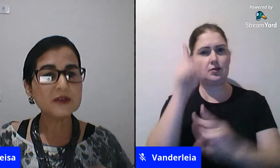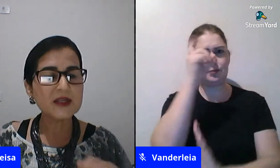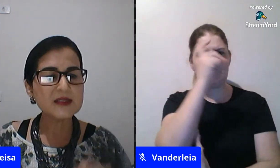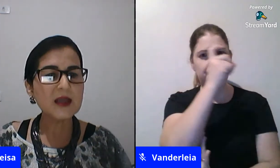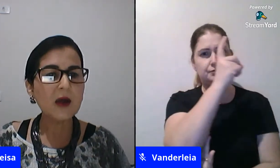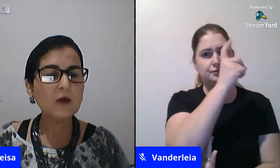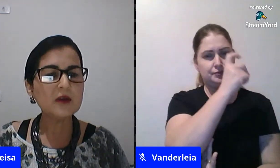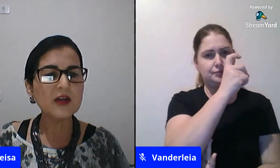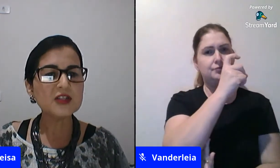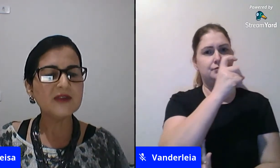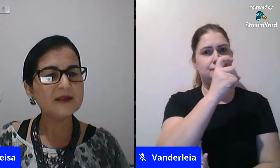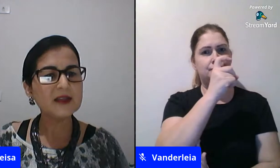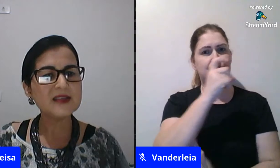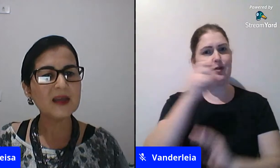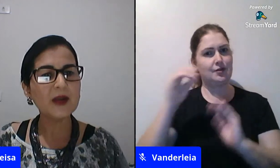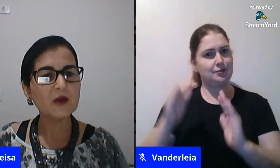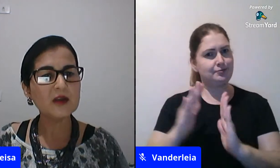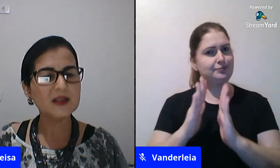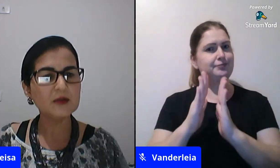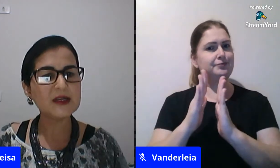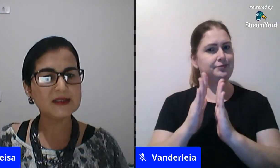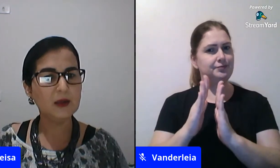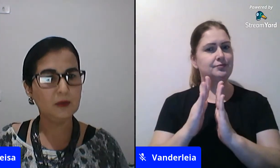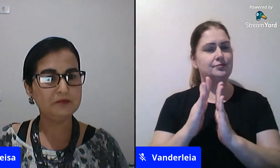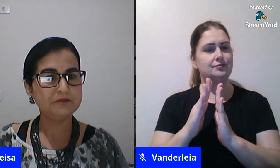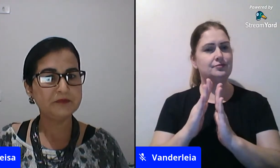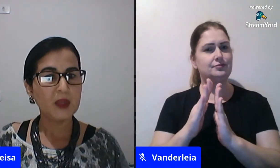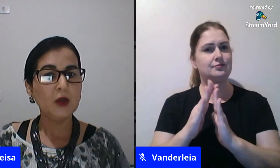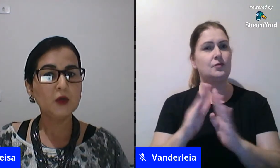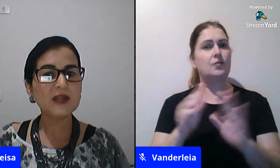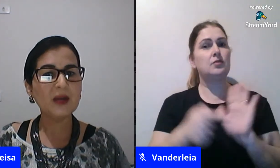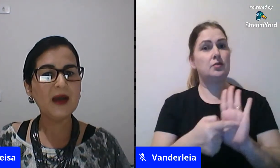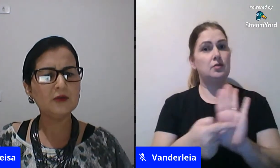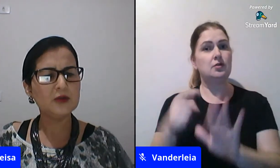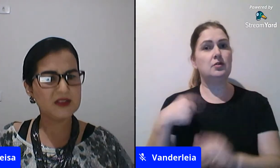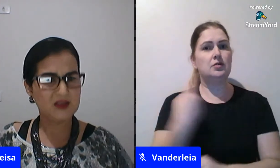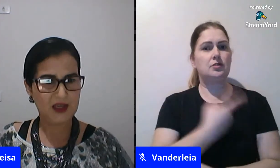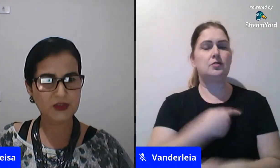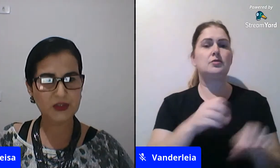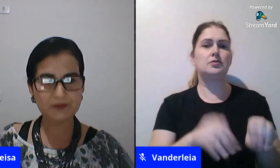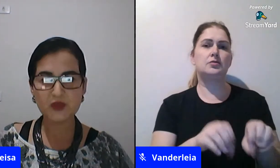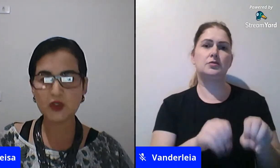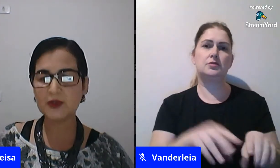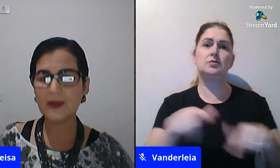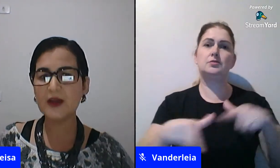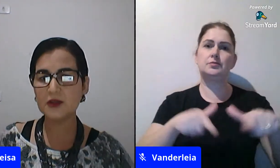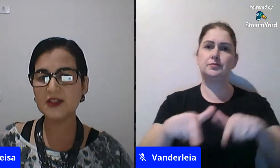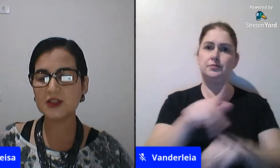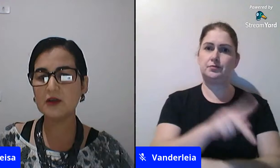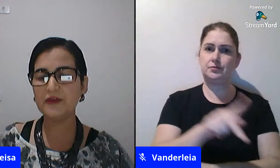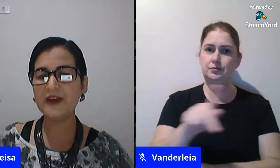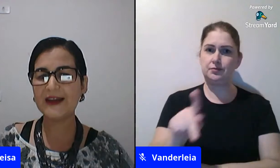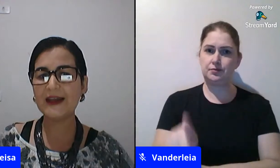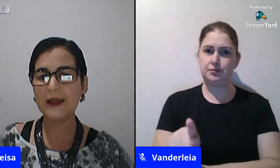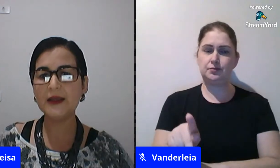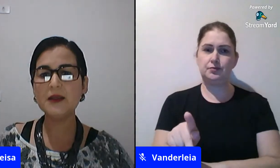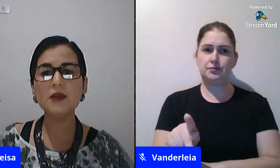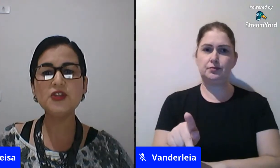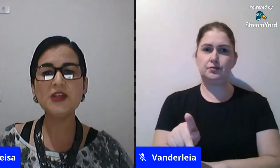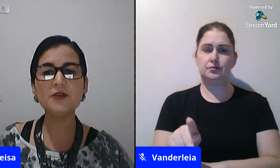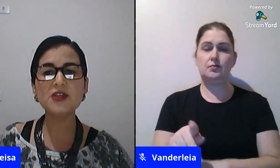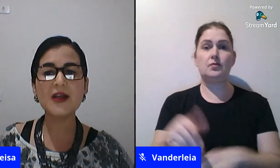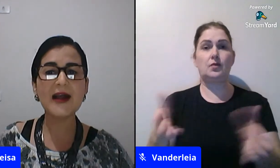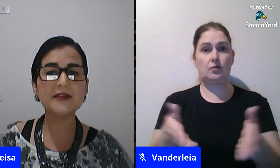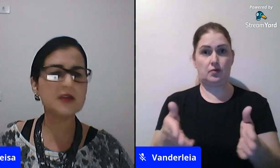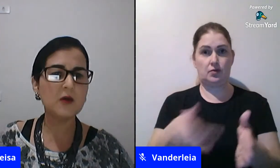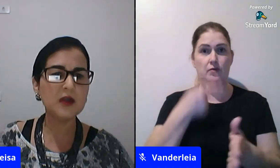então, eu vou trazer algo que eu acho que vai interessar para nós da educação. o trabalho docente sobre o trabalho docente agora vou falar na lei